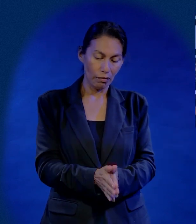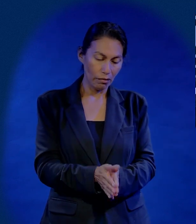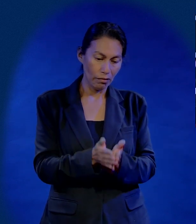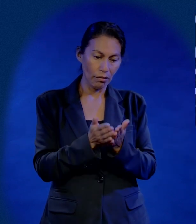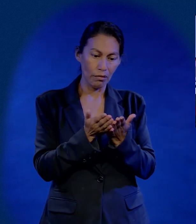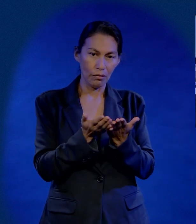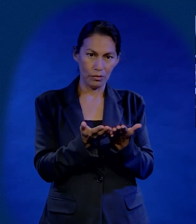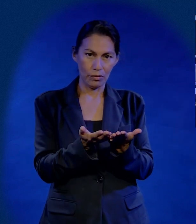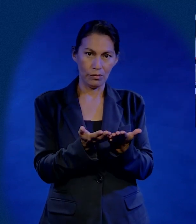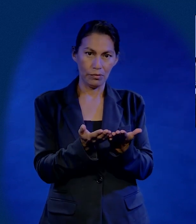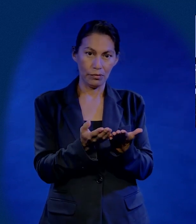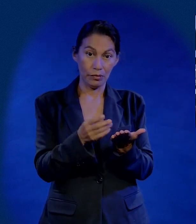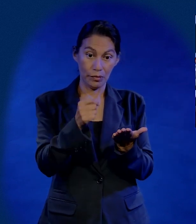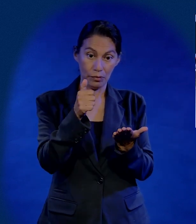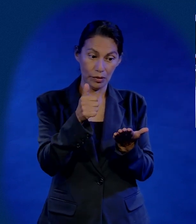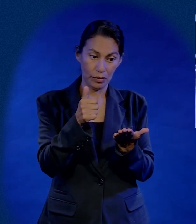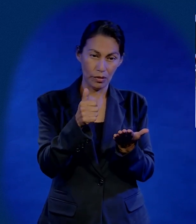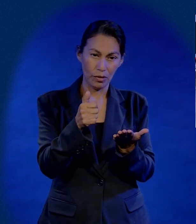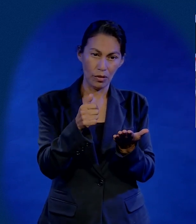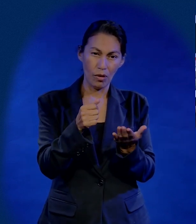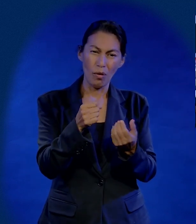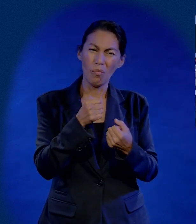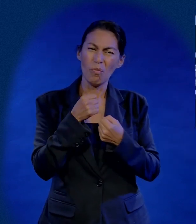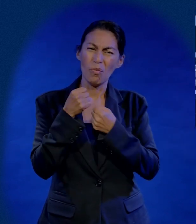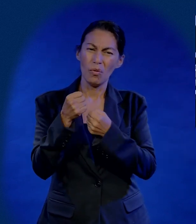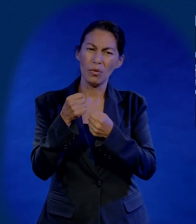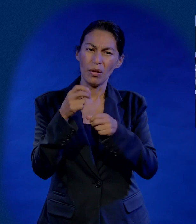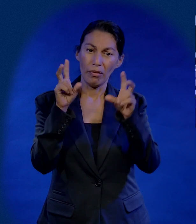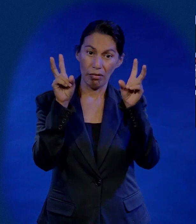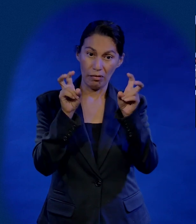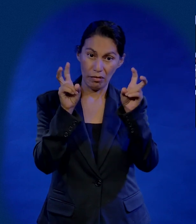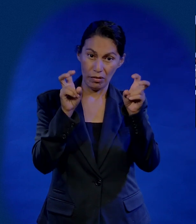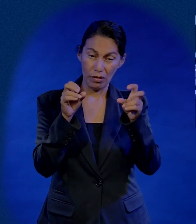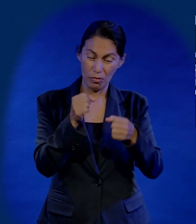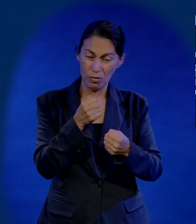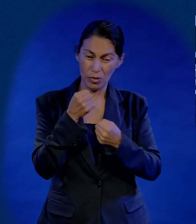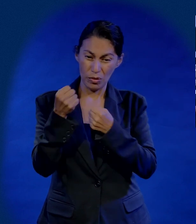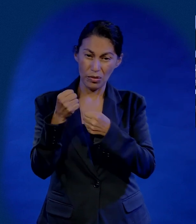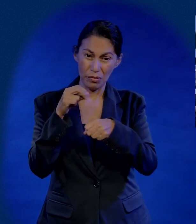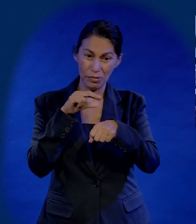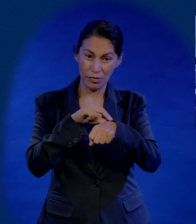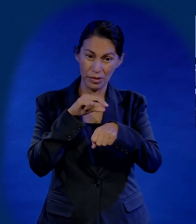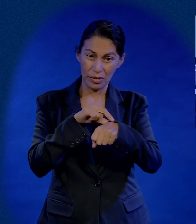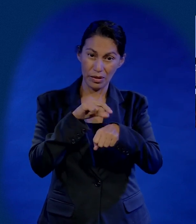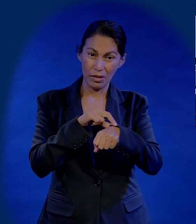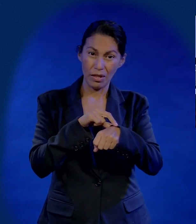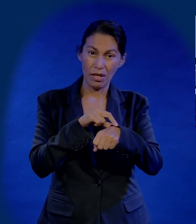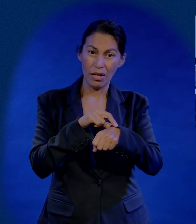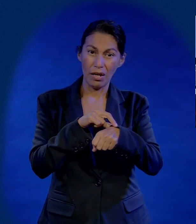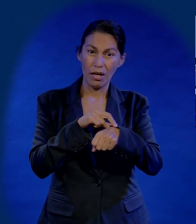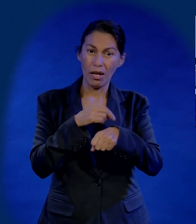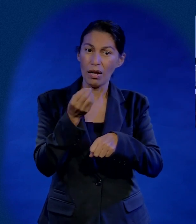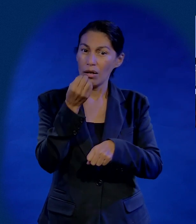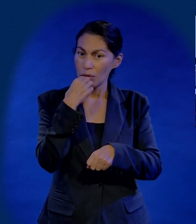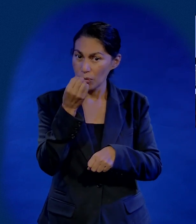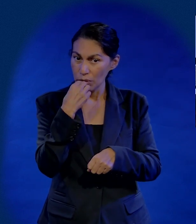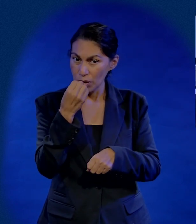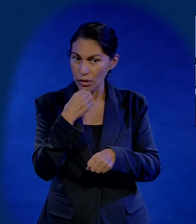yo saqué un libro. El primer libro que saqué era el libro El Poder Medicinal de los Alimentos. Ese libro yo lo quiero muchísimo.